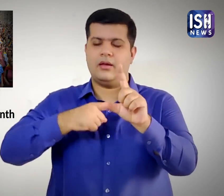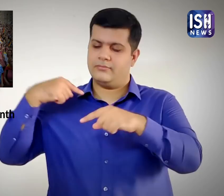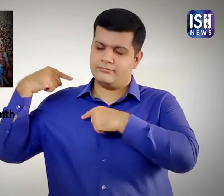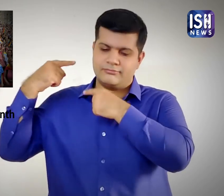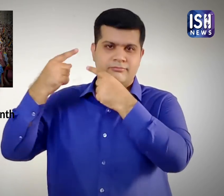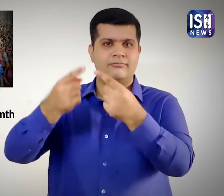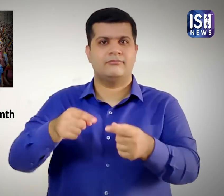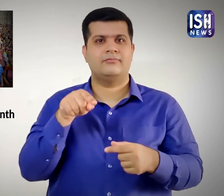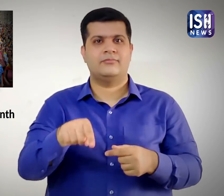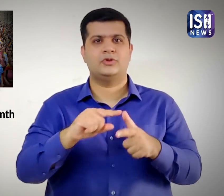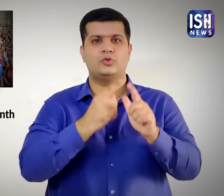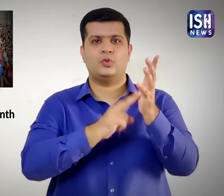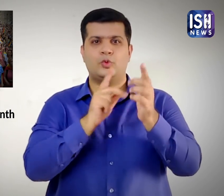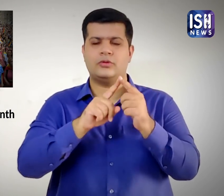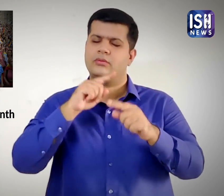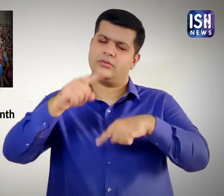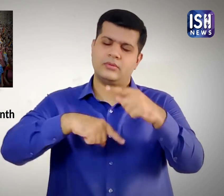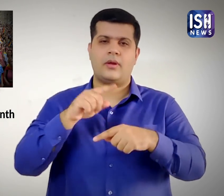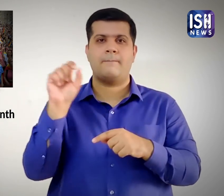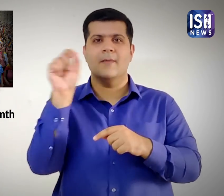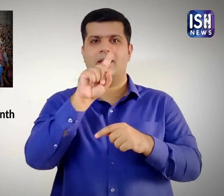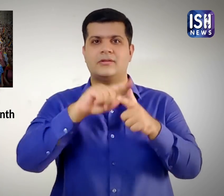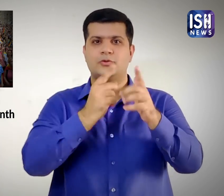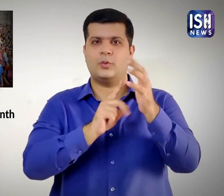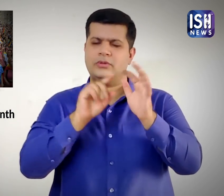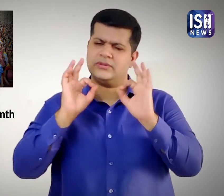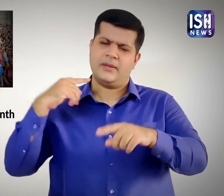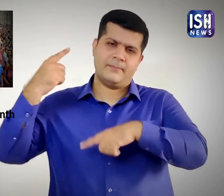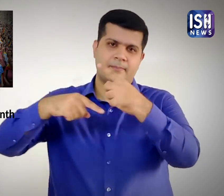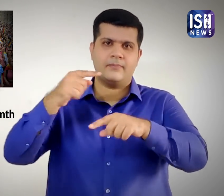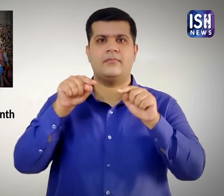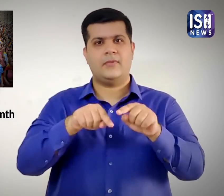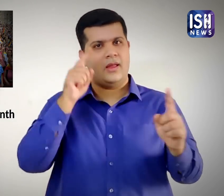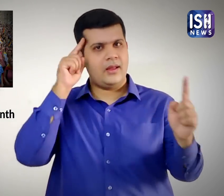कारण है कि जून को अब प्राइड मंद के रूप में मनाया जाता है।